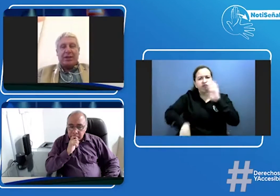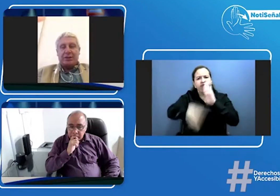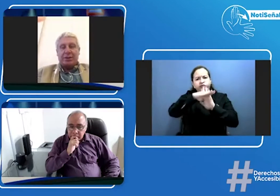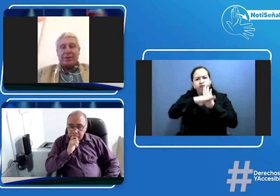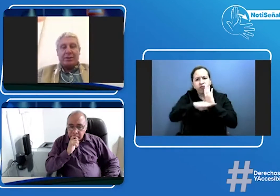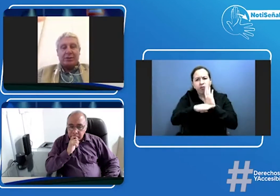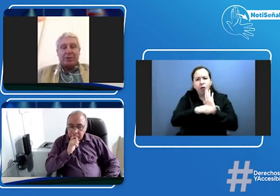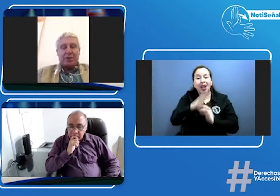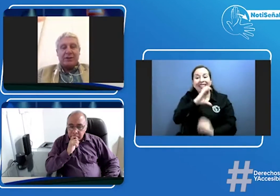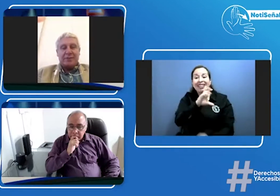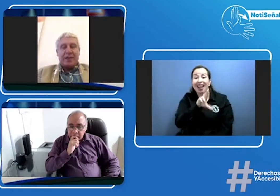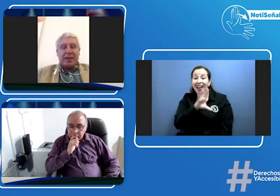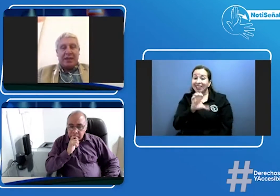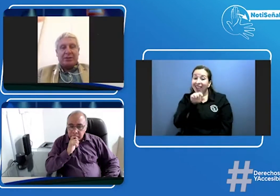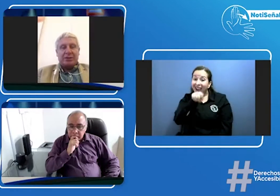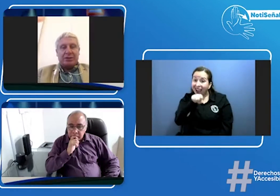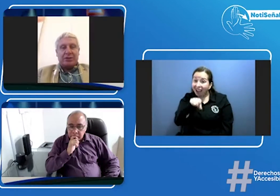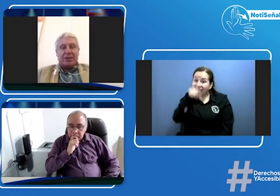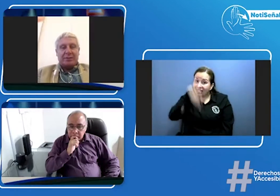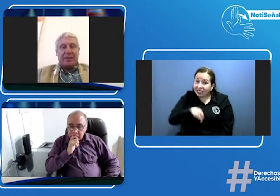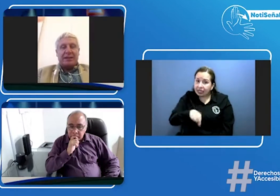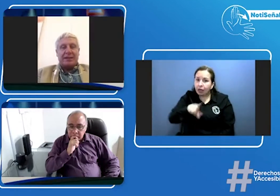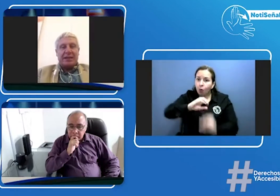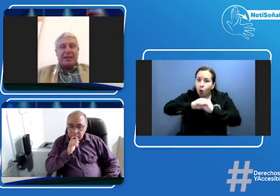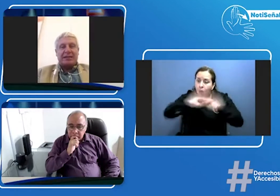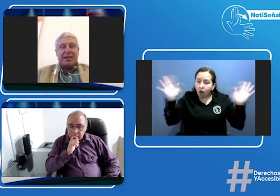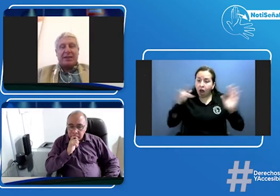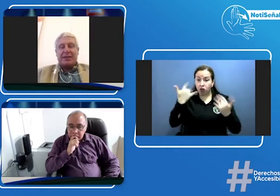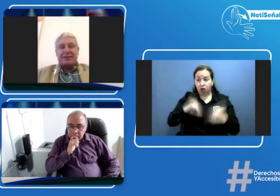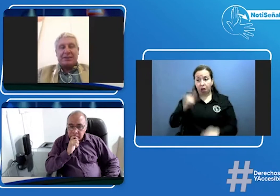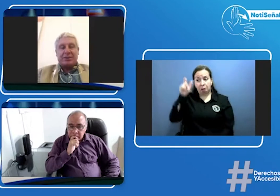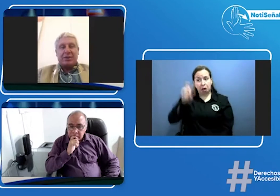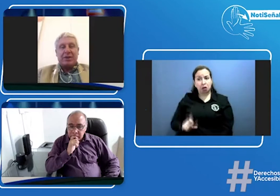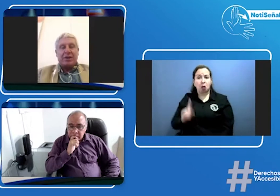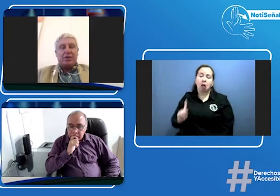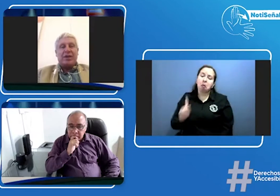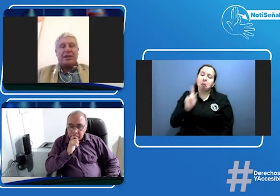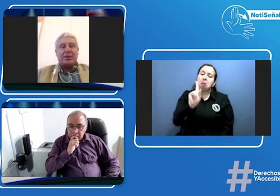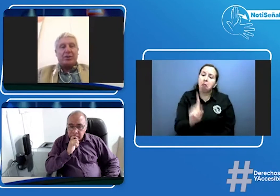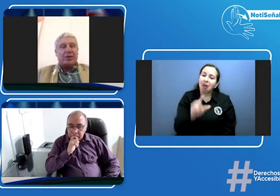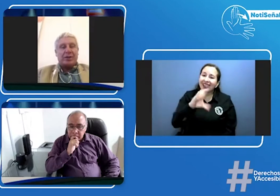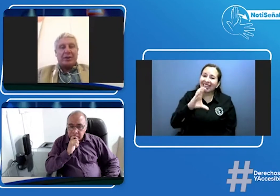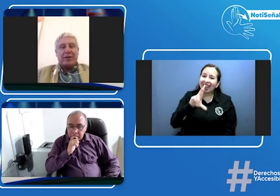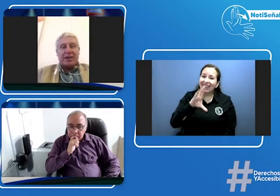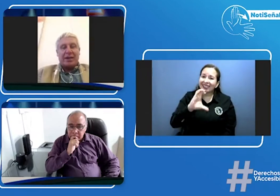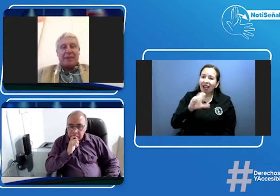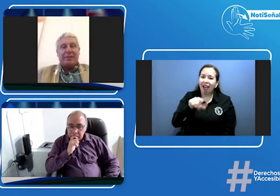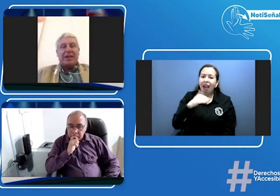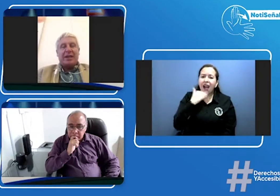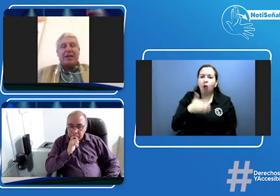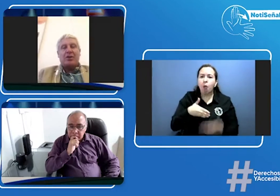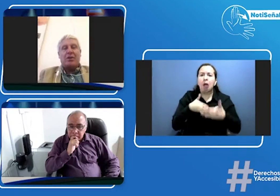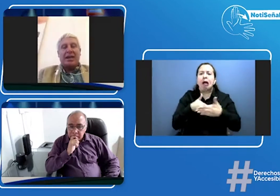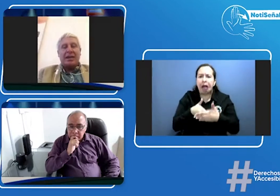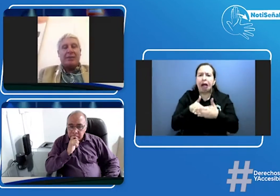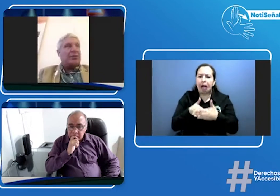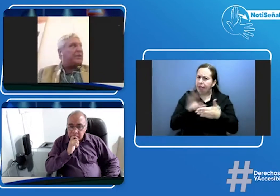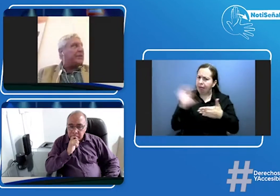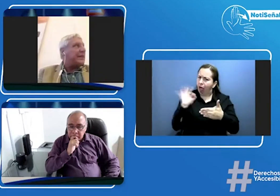reconocimiento de conductores y entonces cuando el aspirante llegue a ese centro no encuentre una barrera y no vayan de pronto a tener